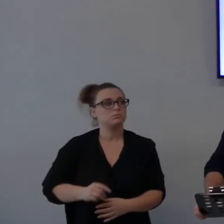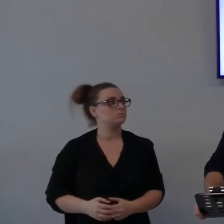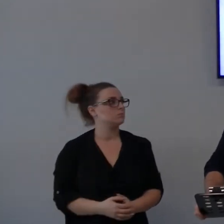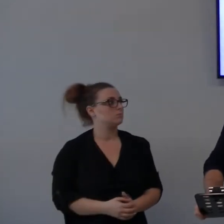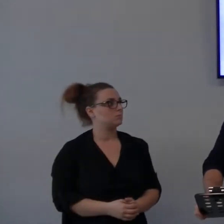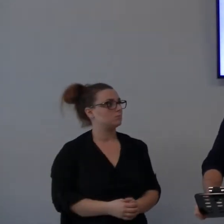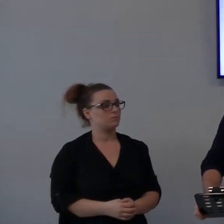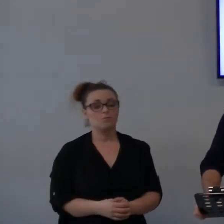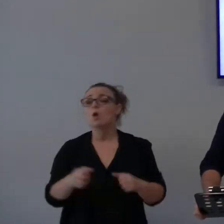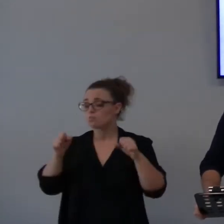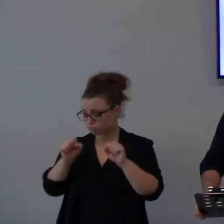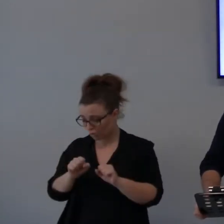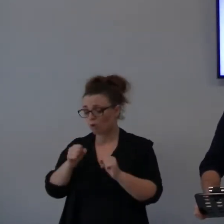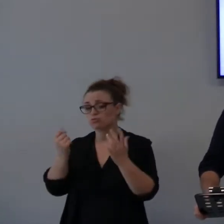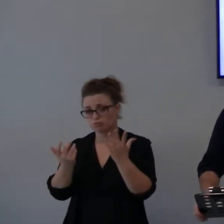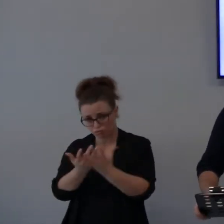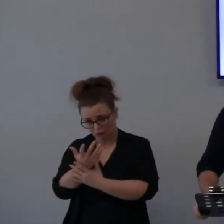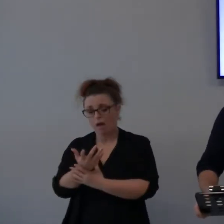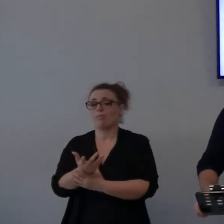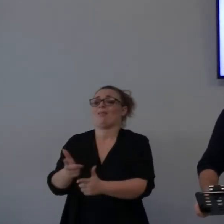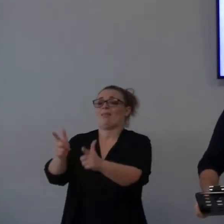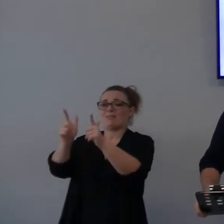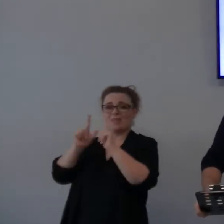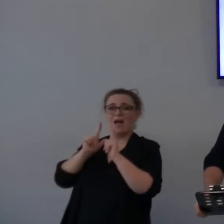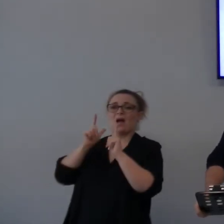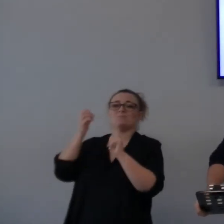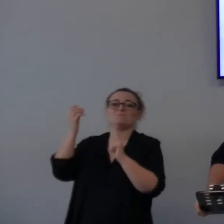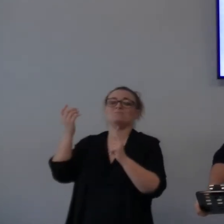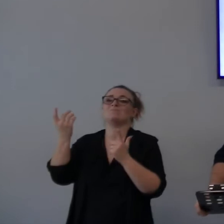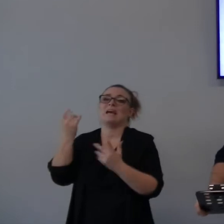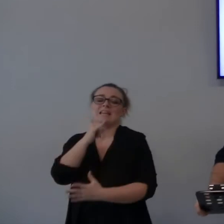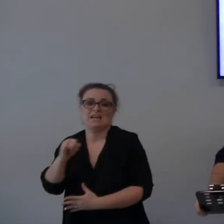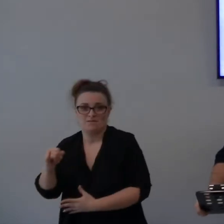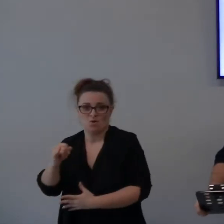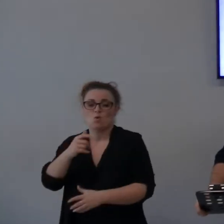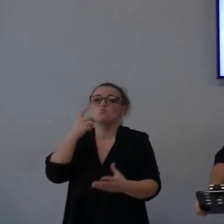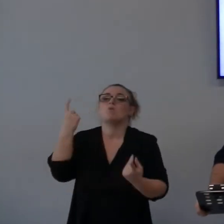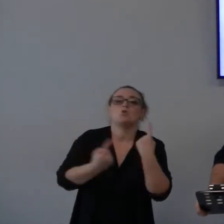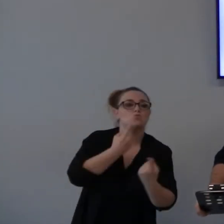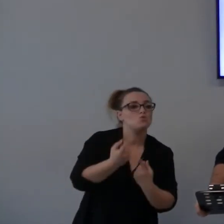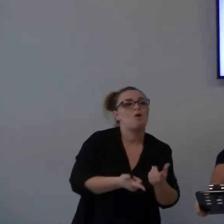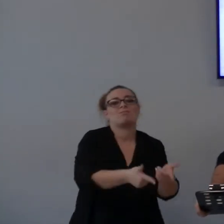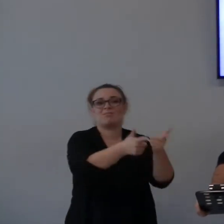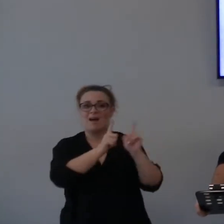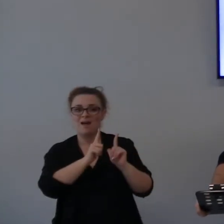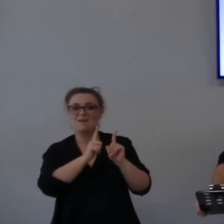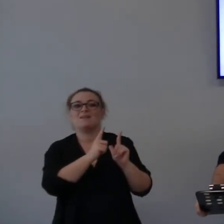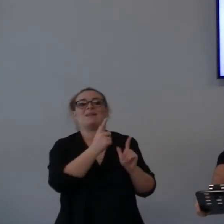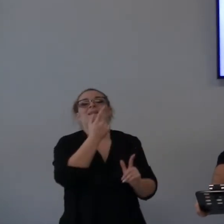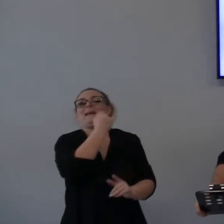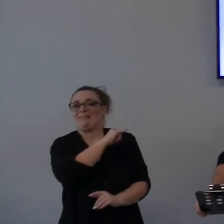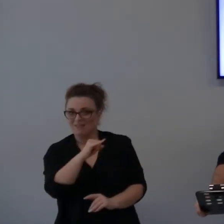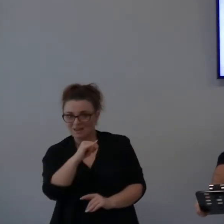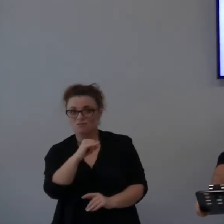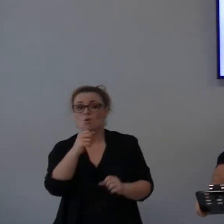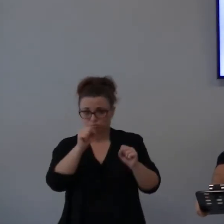Possiamo ricevere un torto da un familiare o addirittura da un fratello della fede. E quindi possiamo